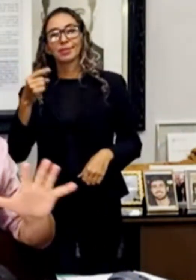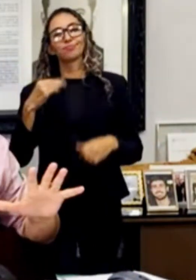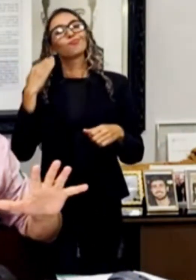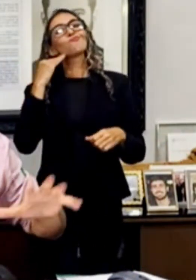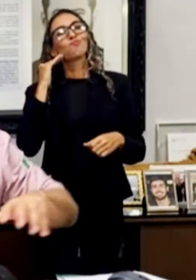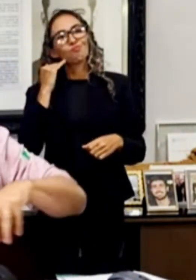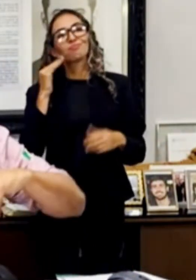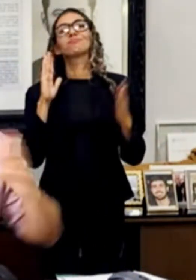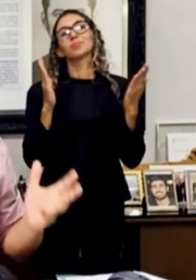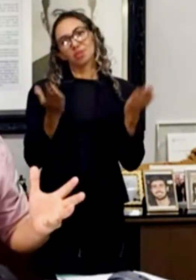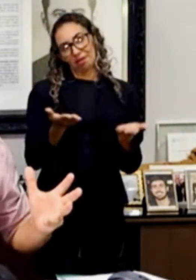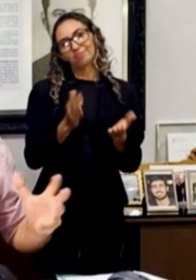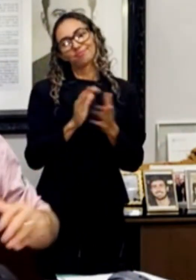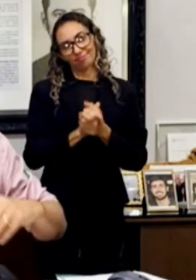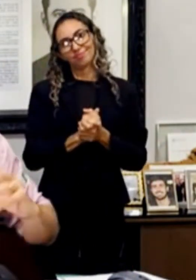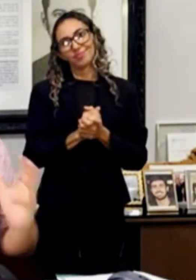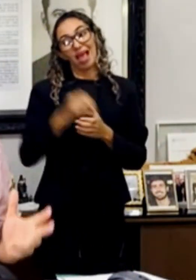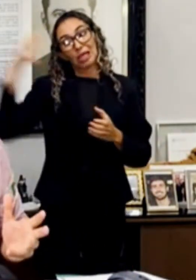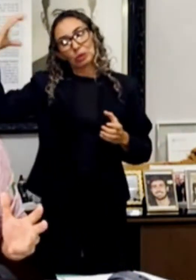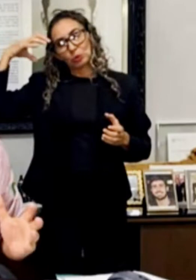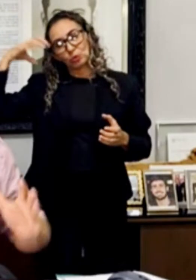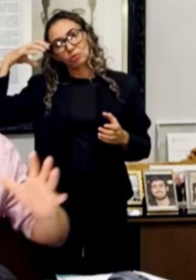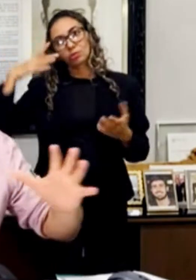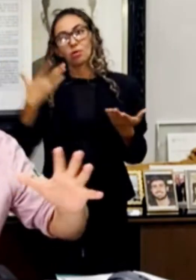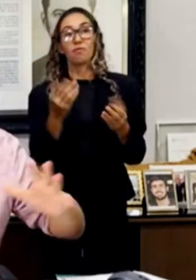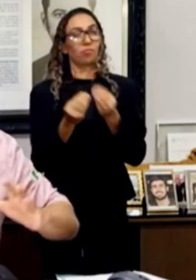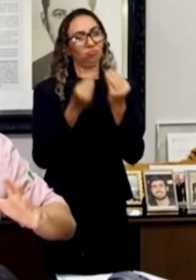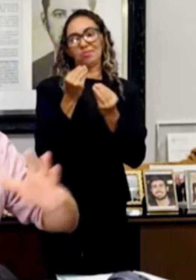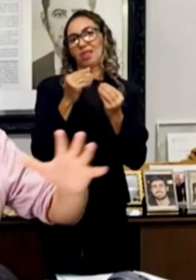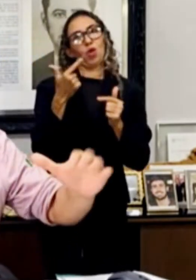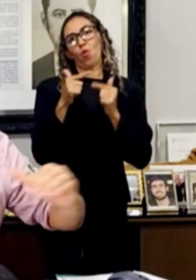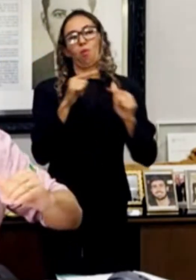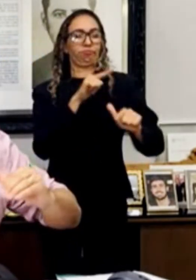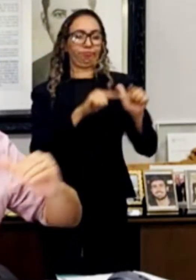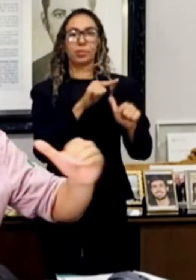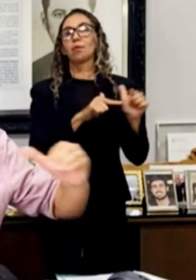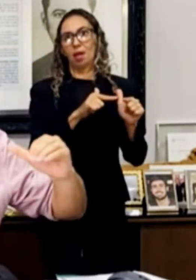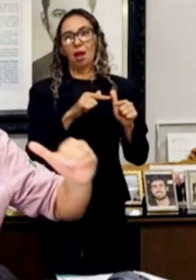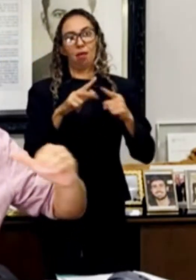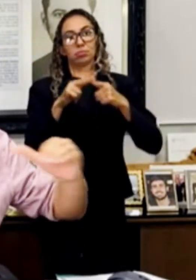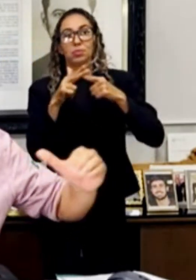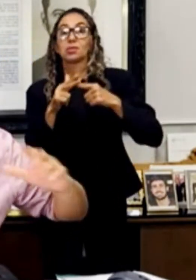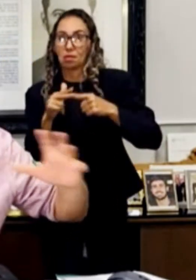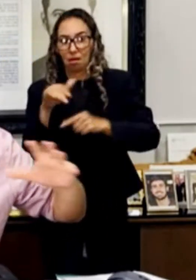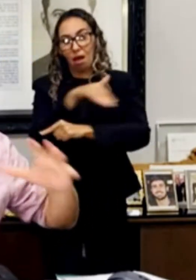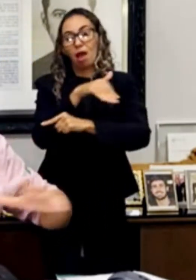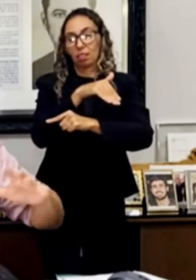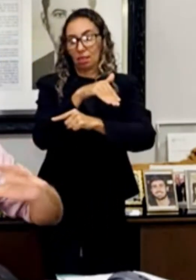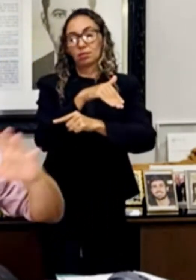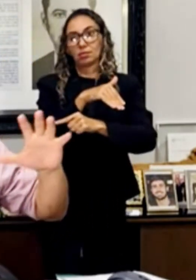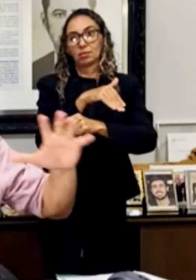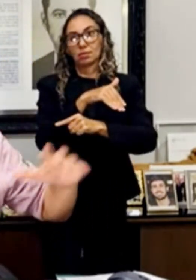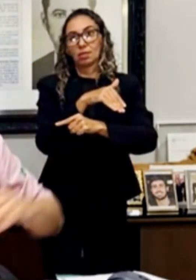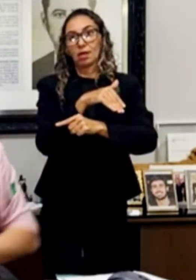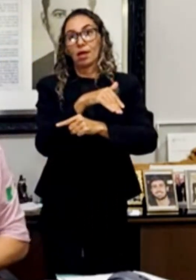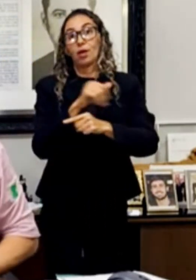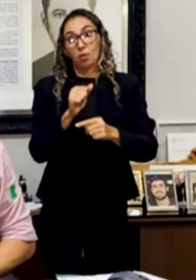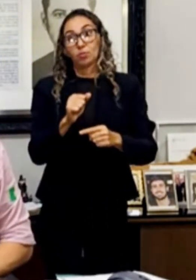Então, com chuva intensa, não dá pra fazer milagre. Nós estamos tapando os buracos mais salientes,